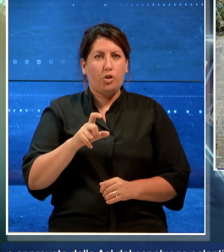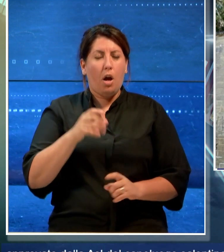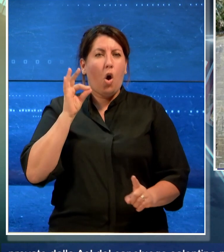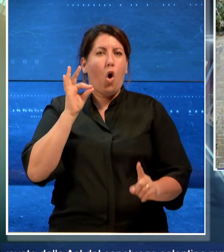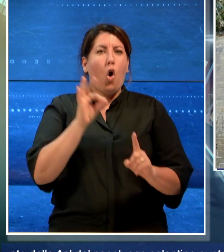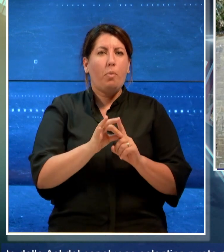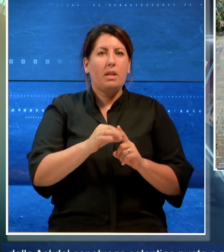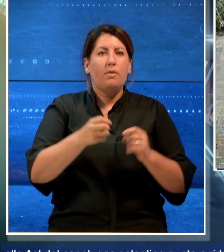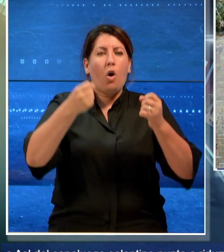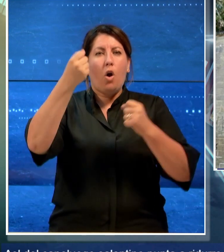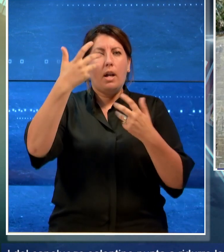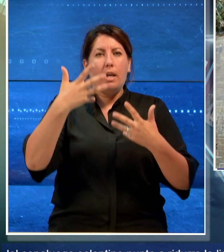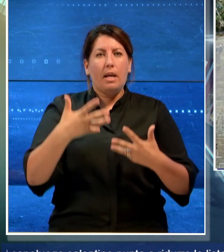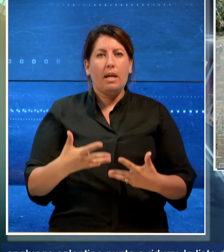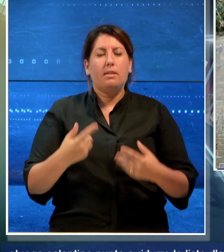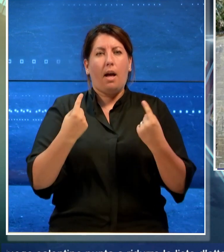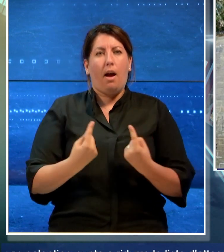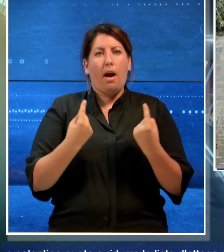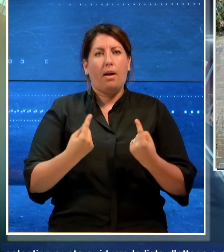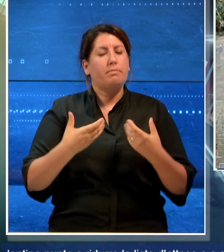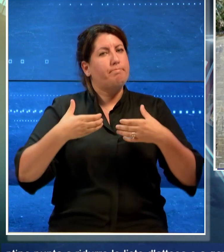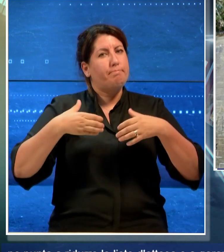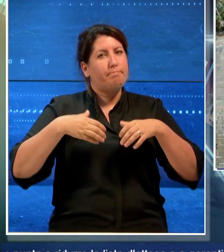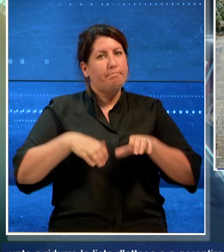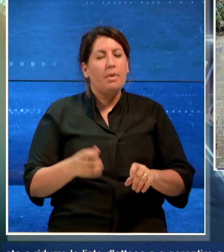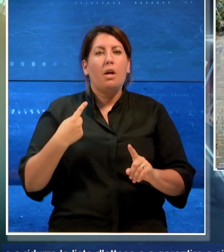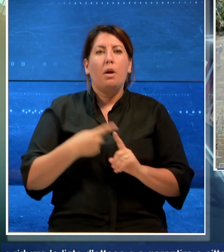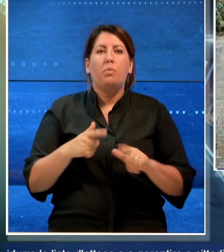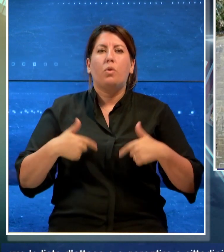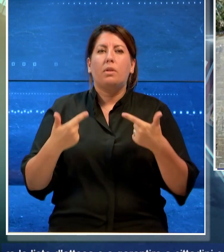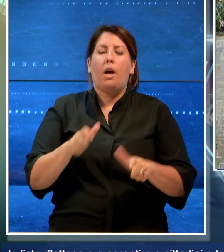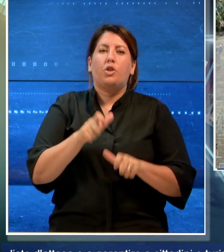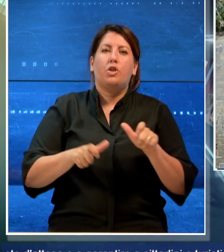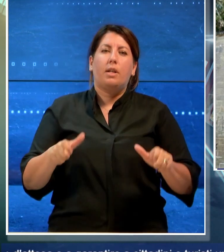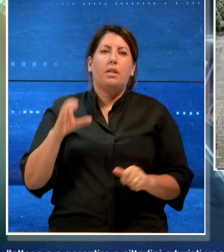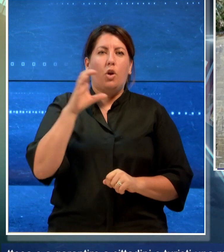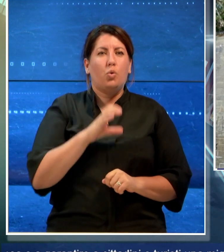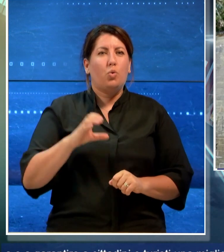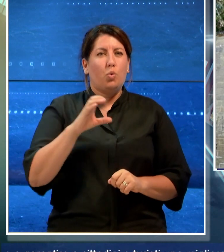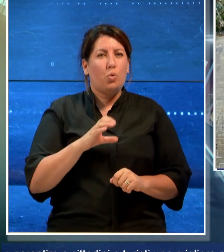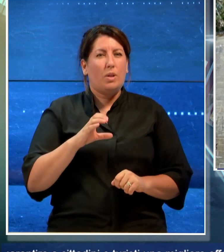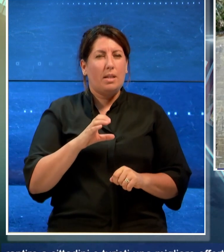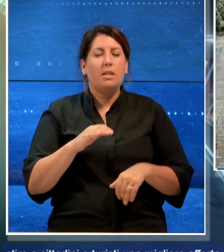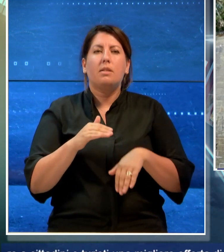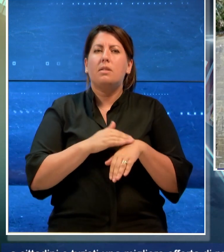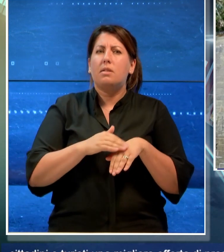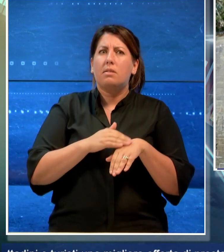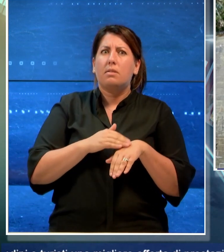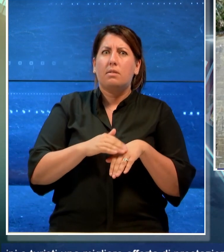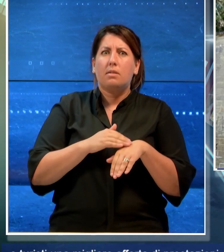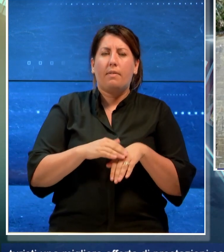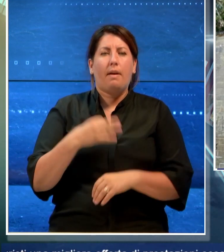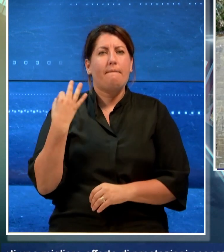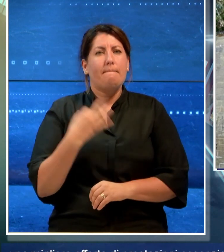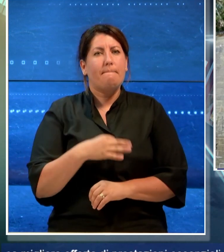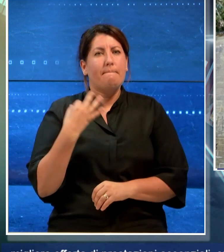le liste d'attesa e a garantire a cittadini e turisti una migliore offerta di prestazioni essenziali,